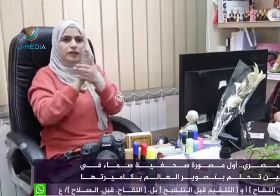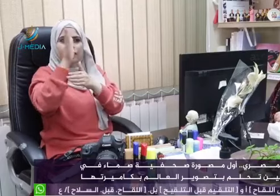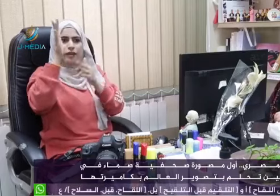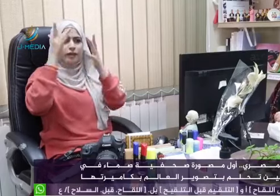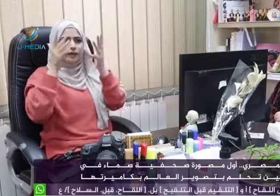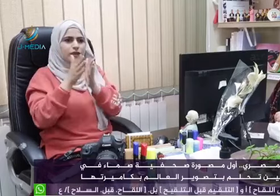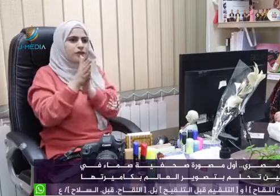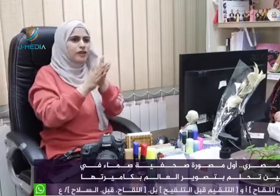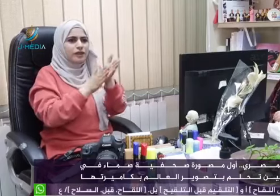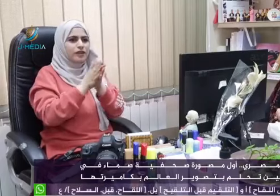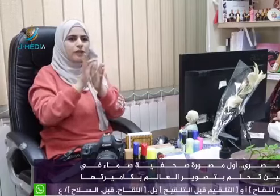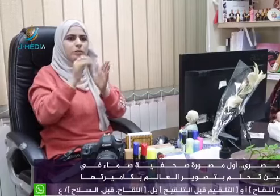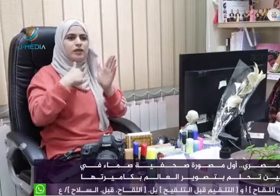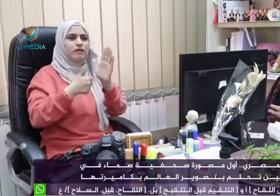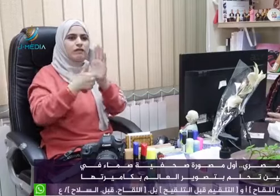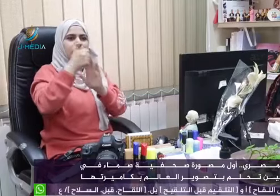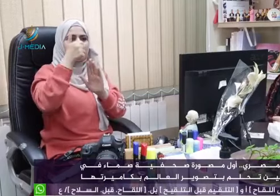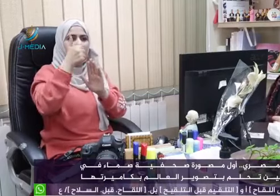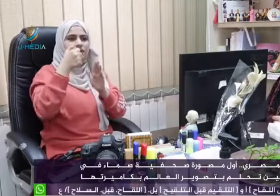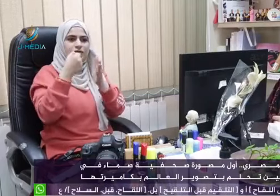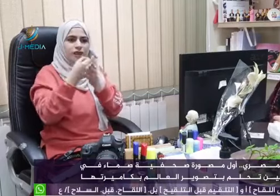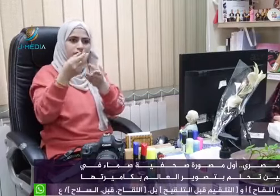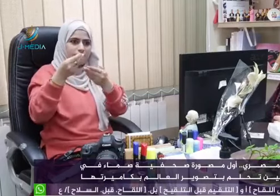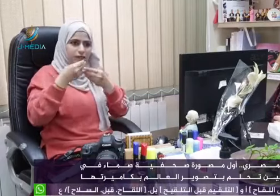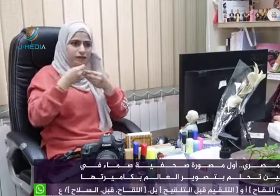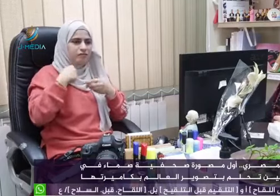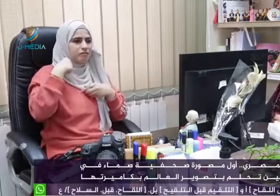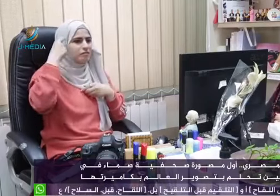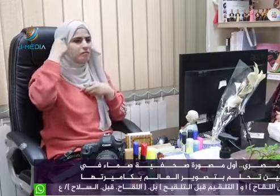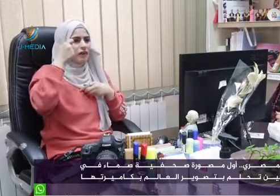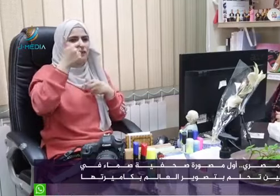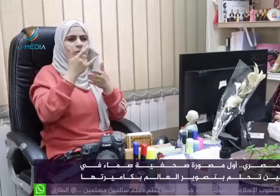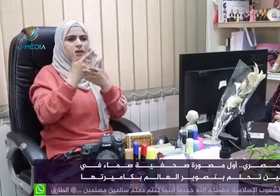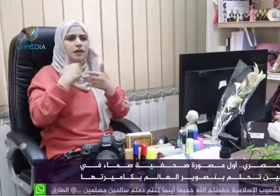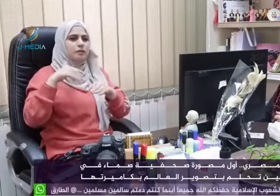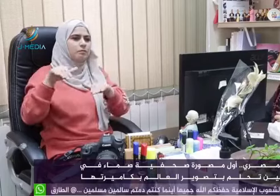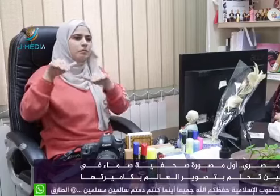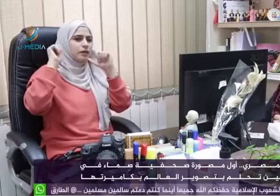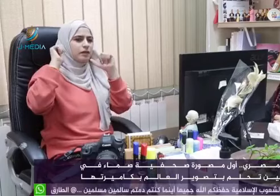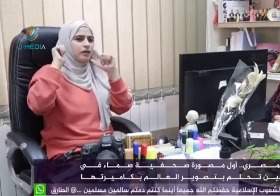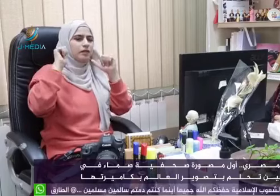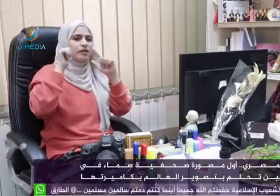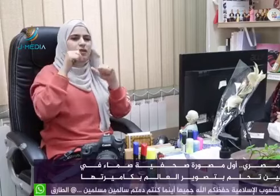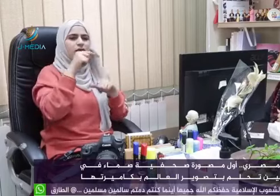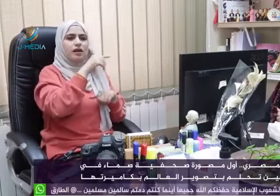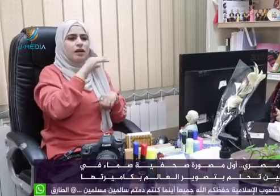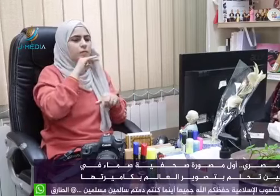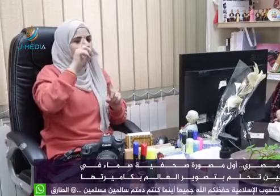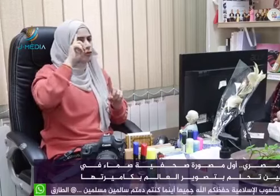التصوير وأخدت كثير تدريبات ونجحت بهالمجال